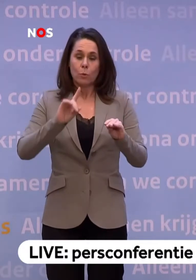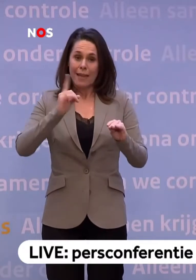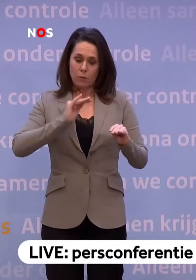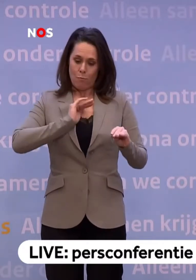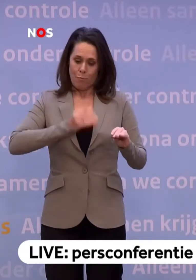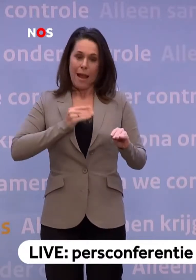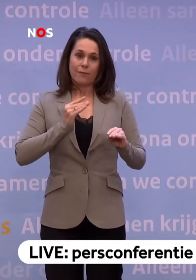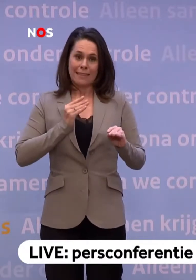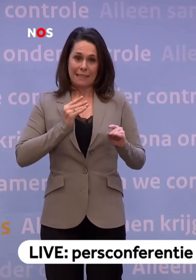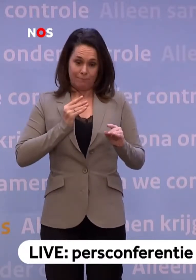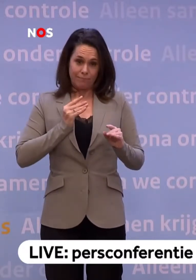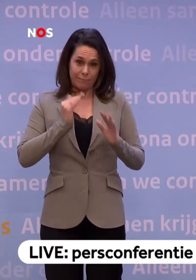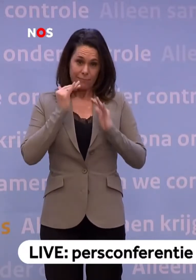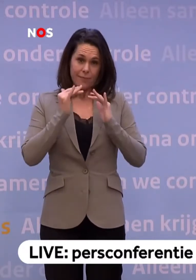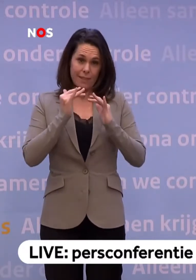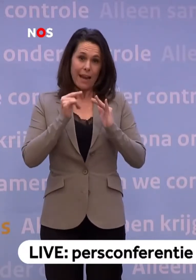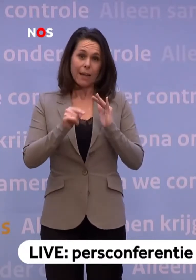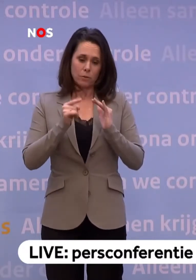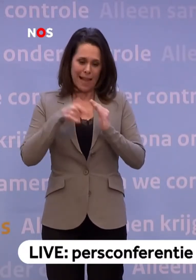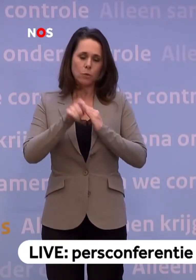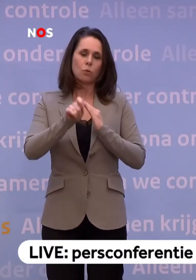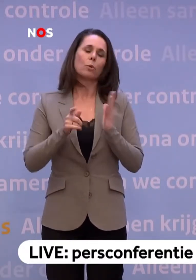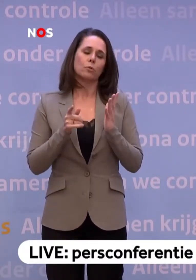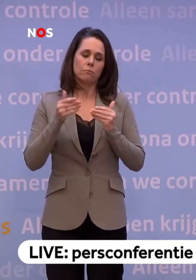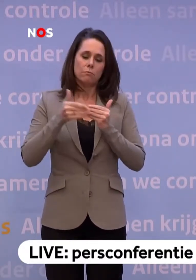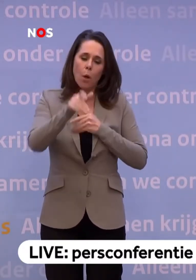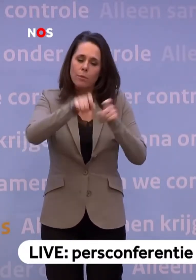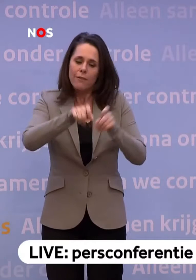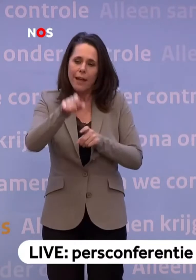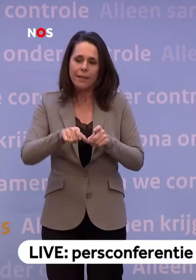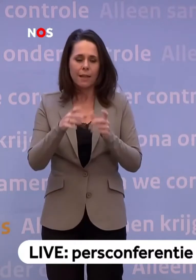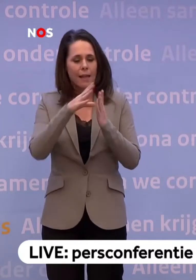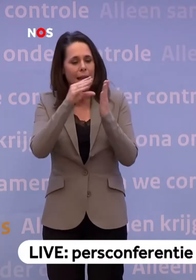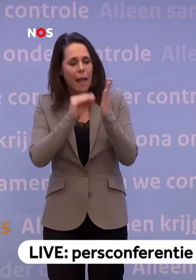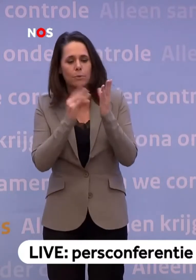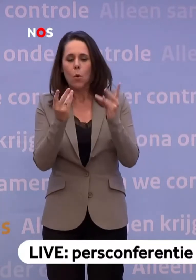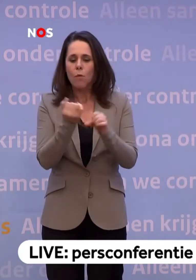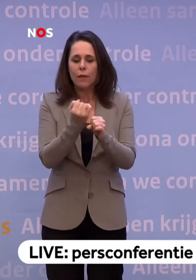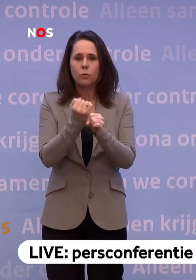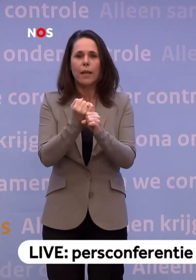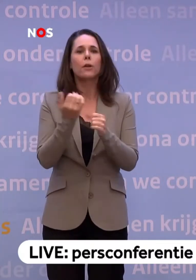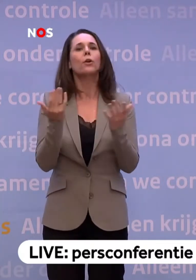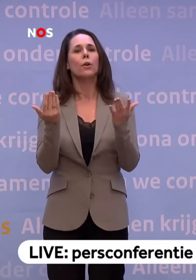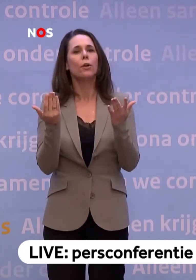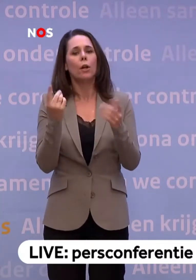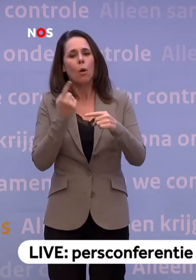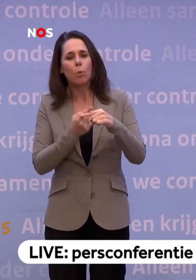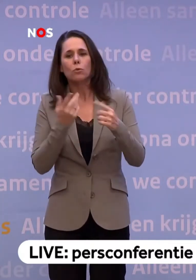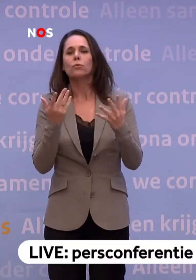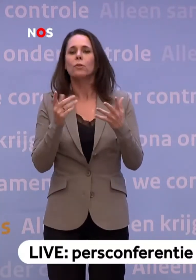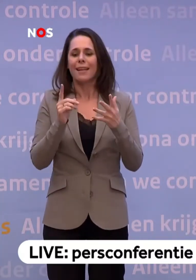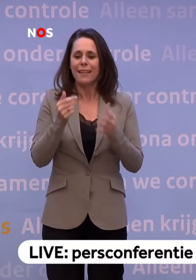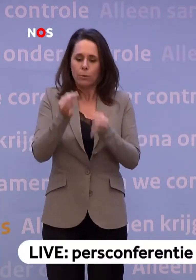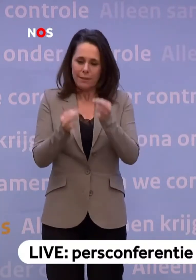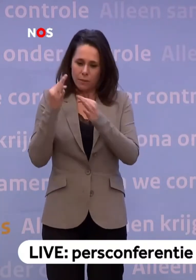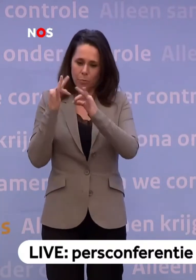helder zijn. Dus dat is ook het uitgangspunt de komende weken als we verder onderzoeken... ...hoe die apps kunnen gaan functioneren en ook een rol kunnen spelen bij het